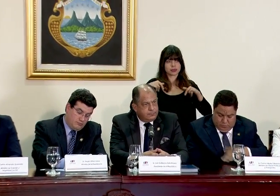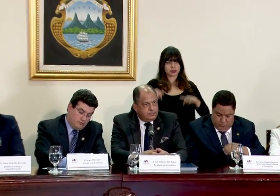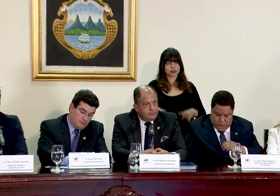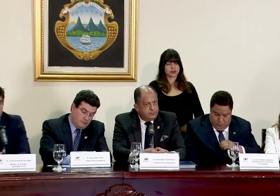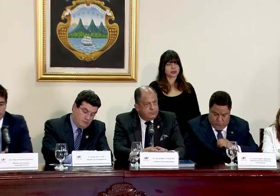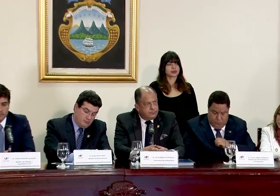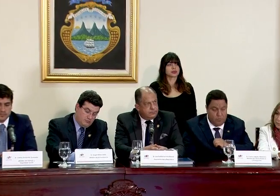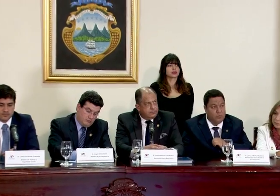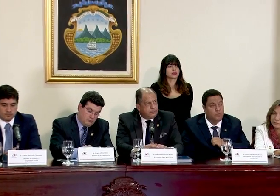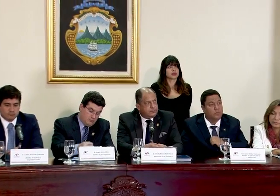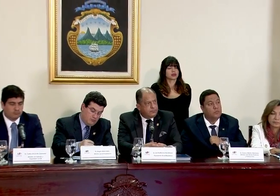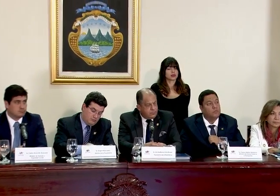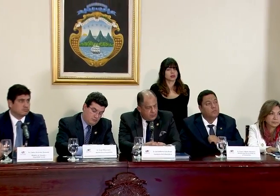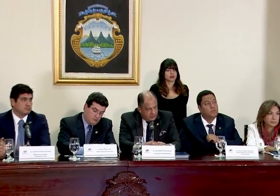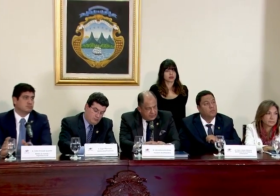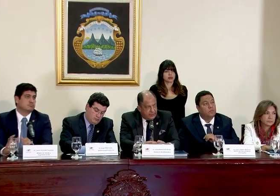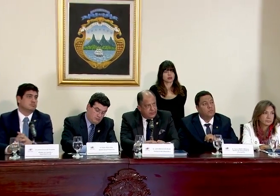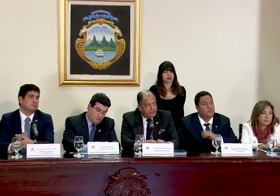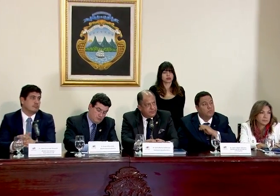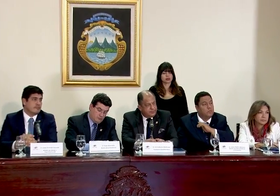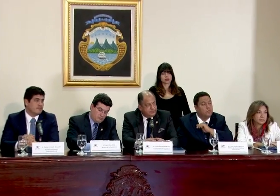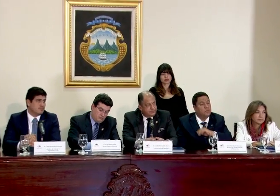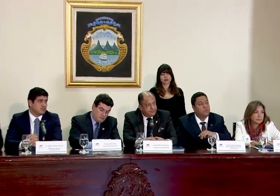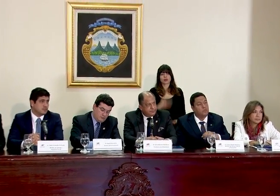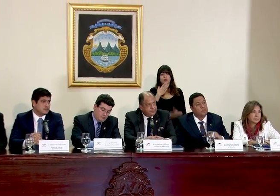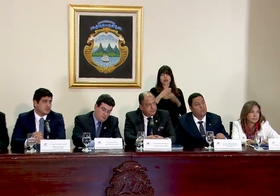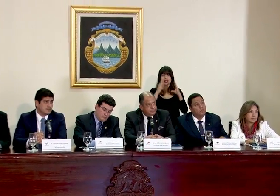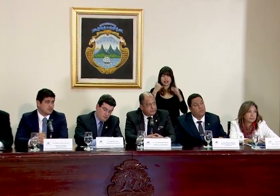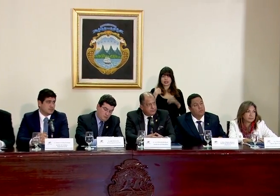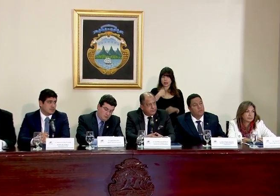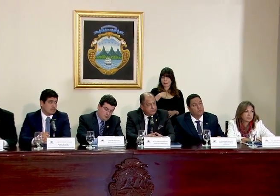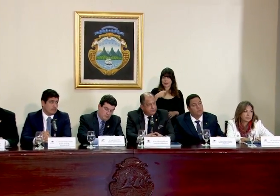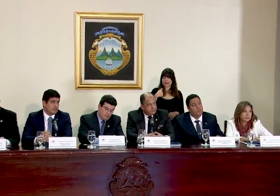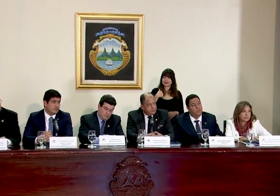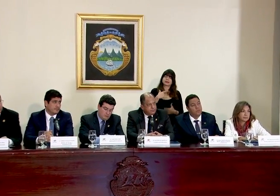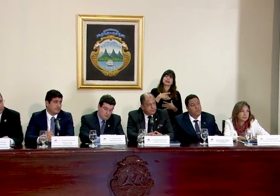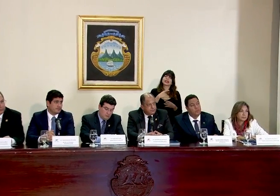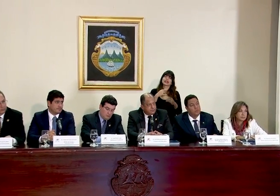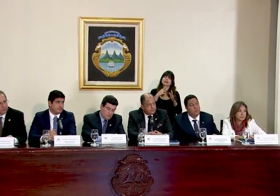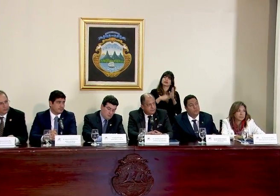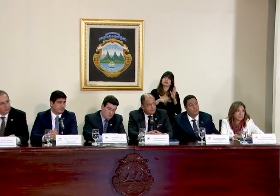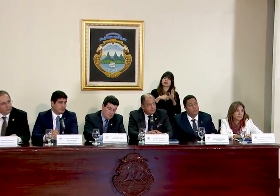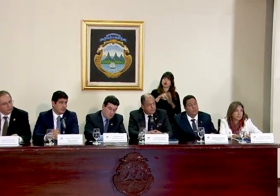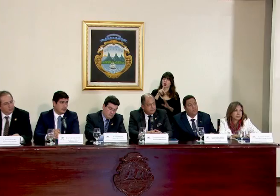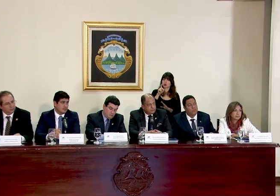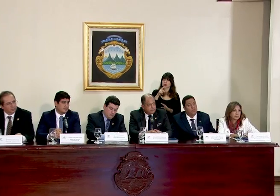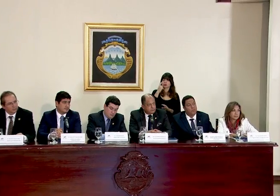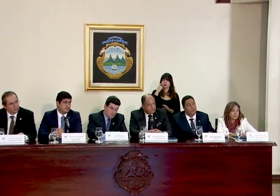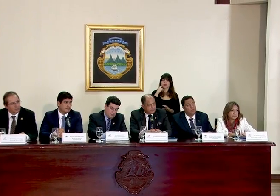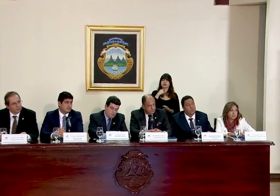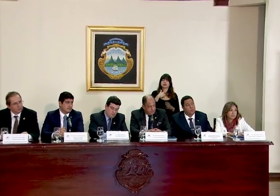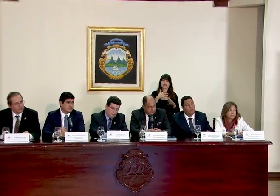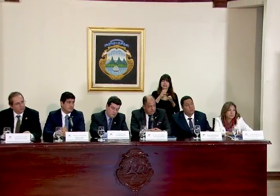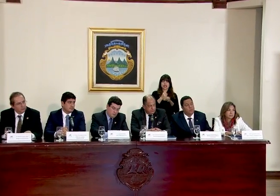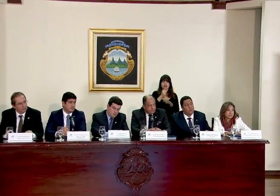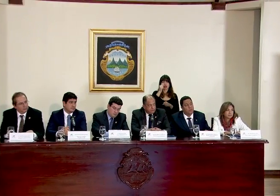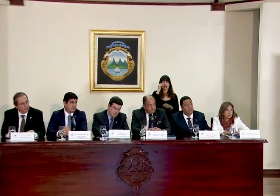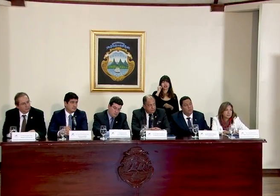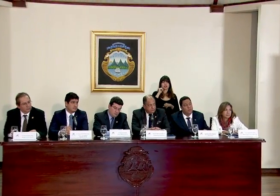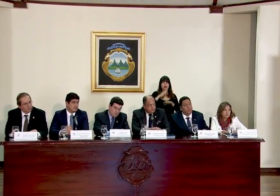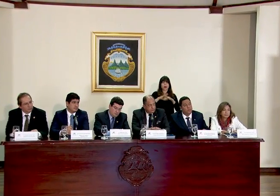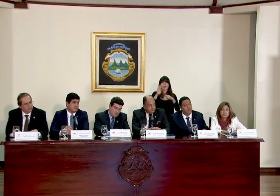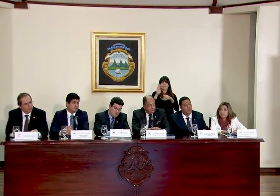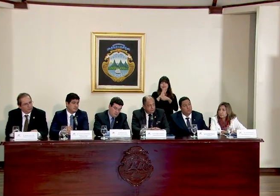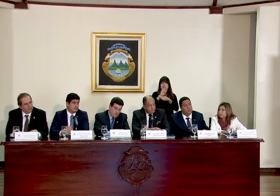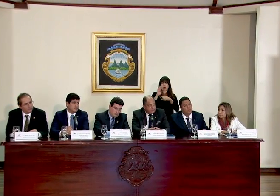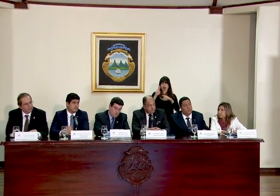buenas tardes señor presidente me interesa reiterarle la consulta que se le hizo ayer sobre el banco